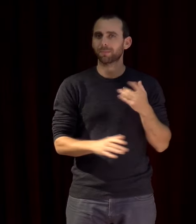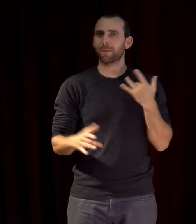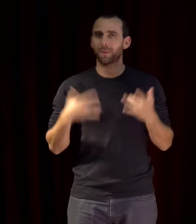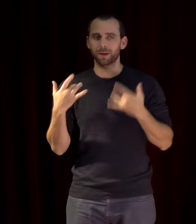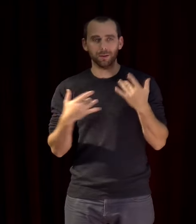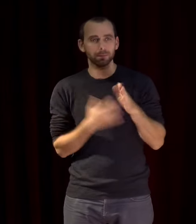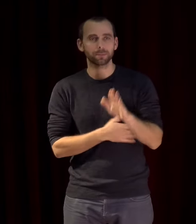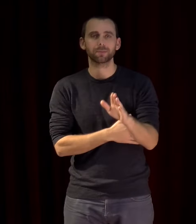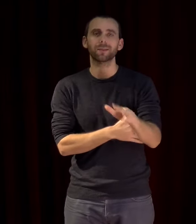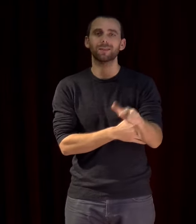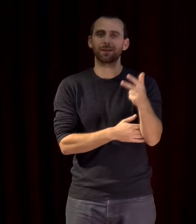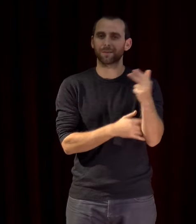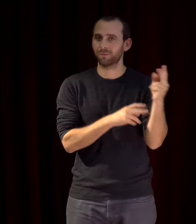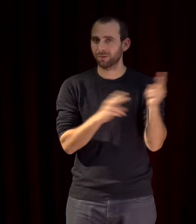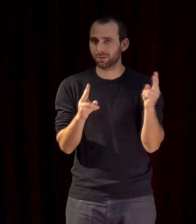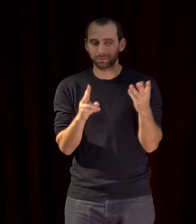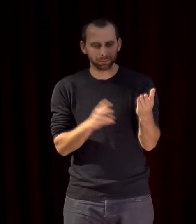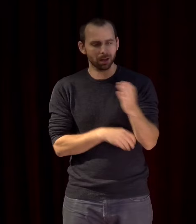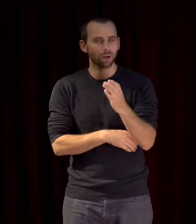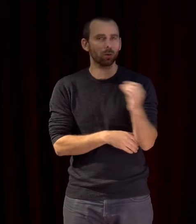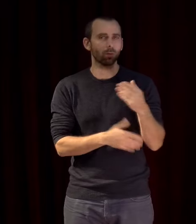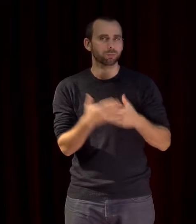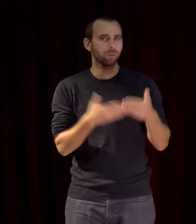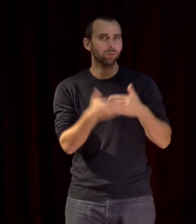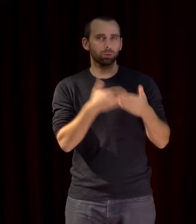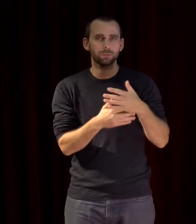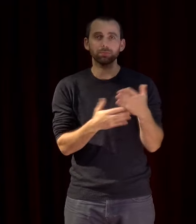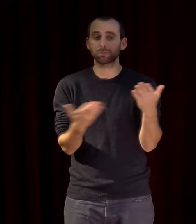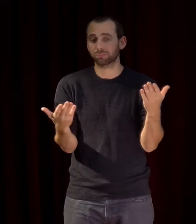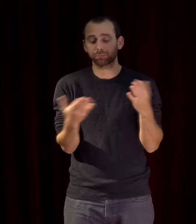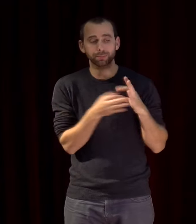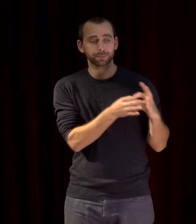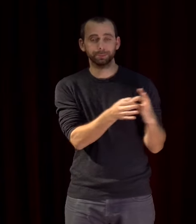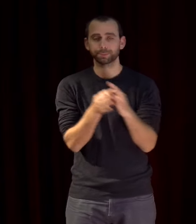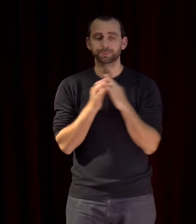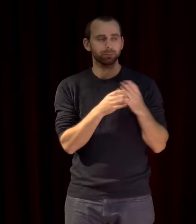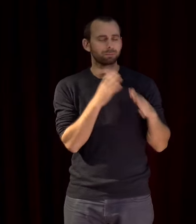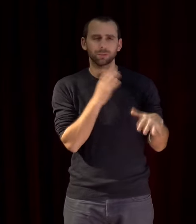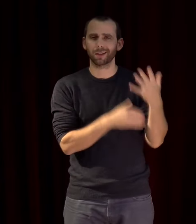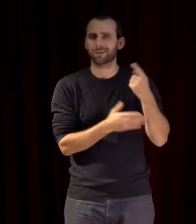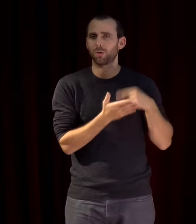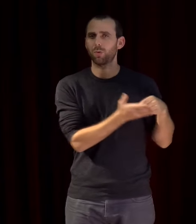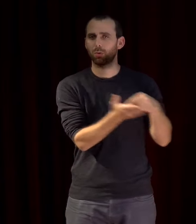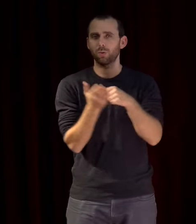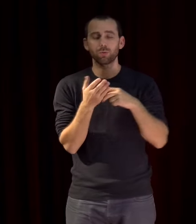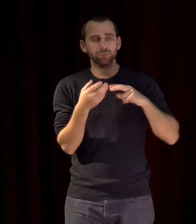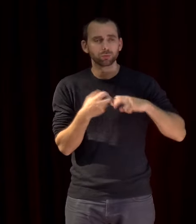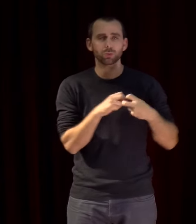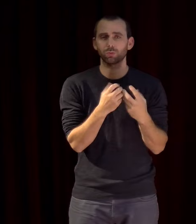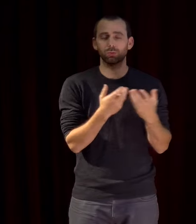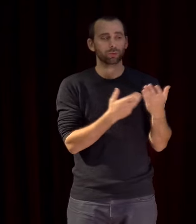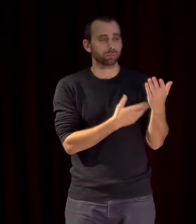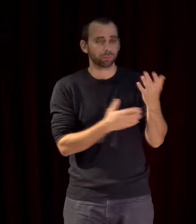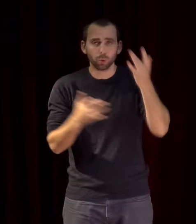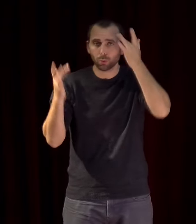co-construit, dans une coopération avec 15 lieux, structures culturelles de Montpellier et des